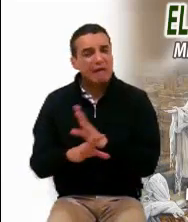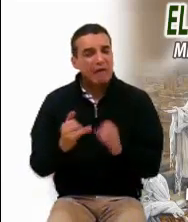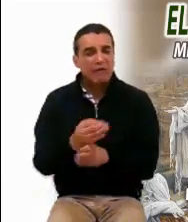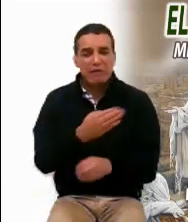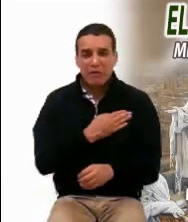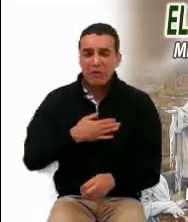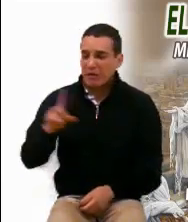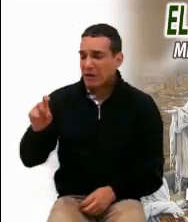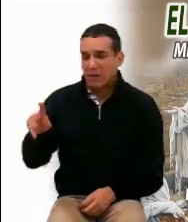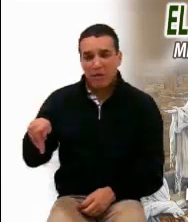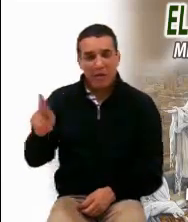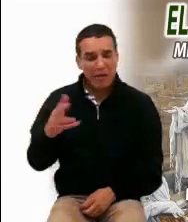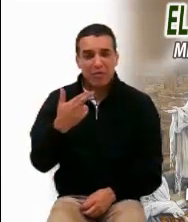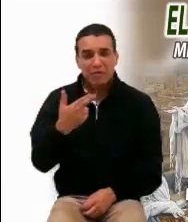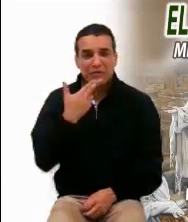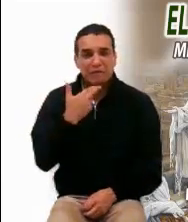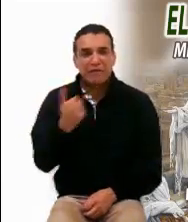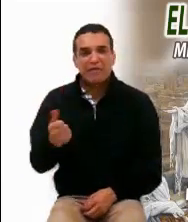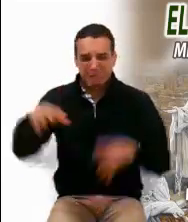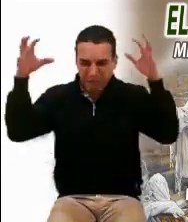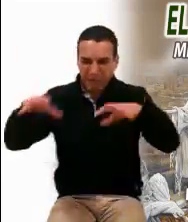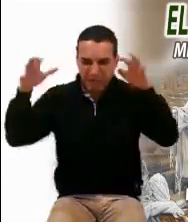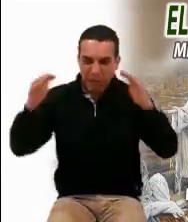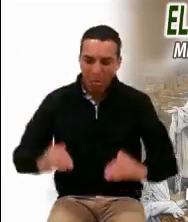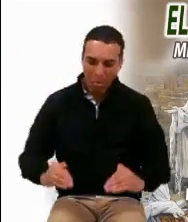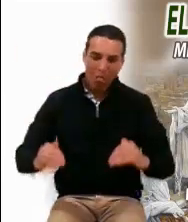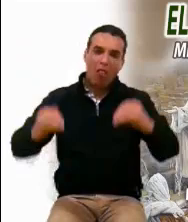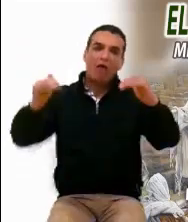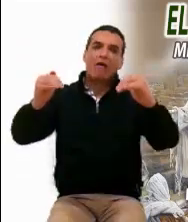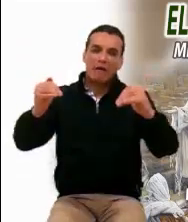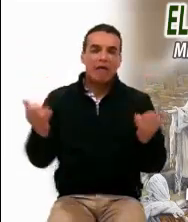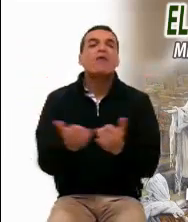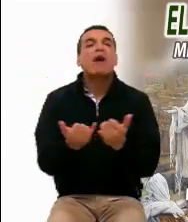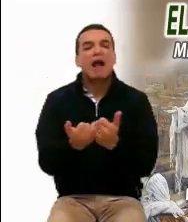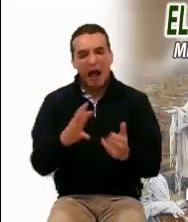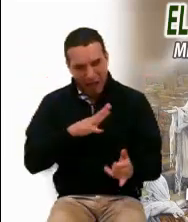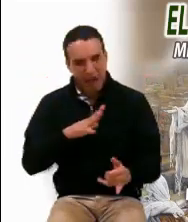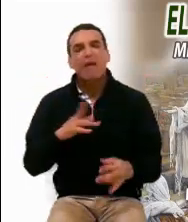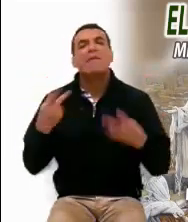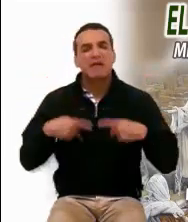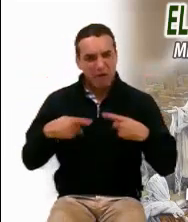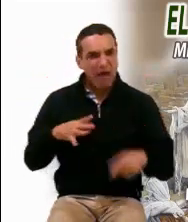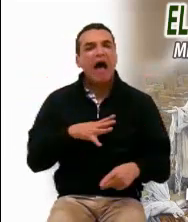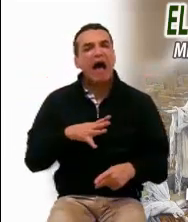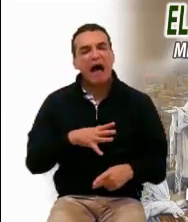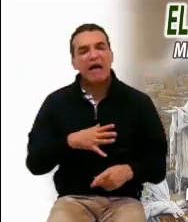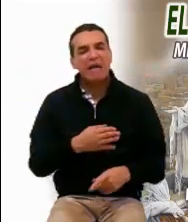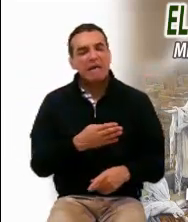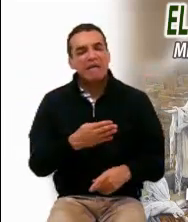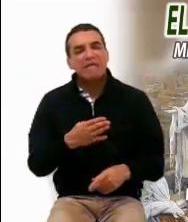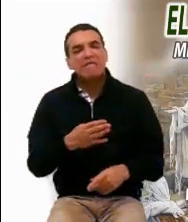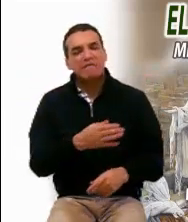Y así, hay personas muy valiosas, que tienen mucha fuerza, mucha riqueza,